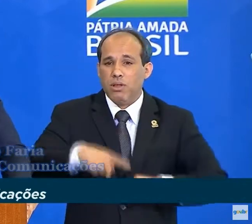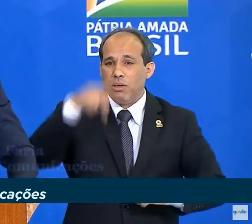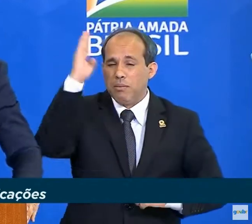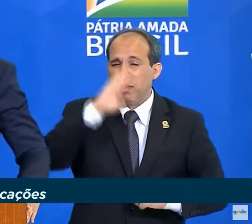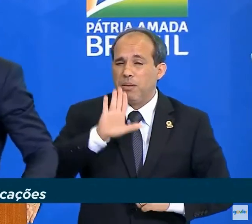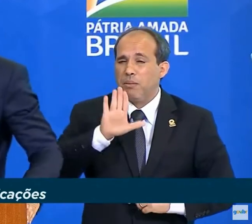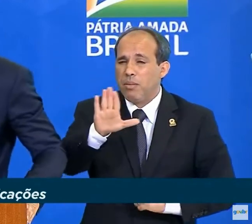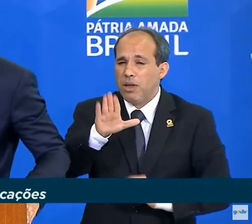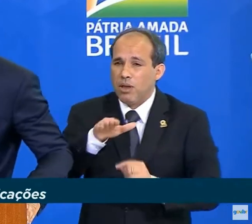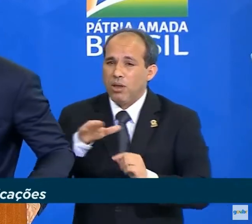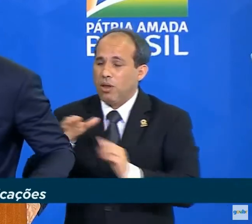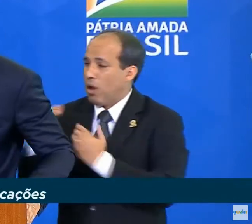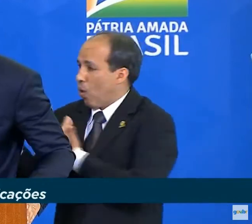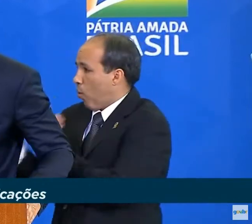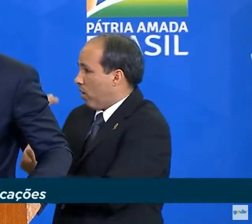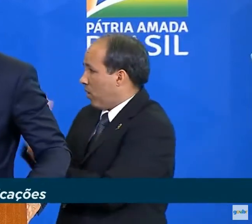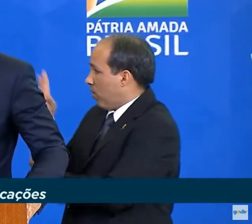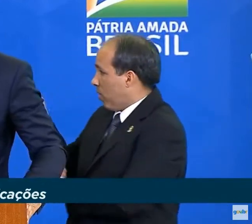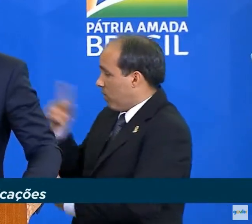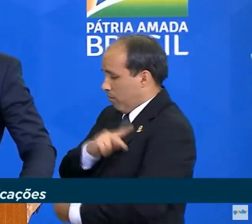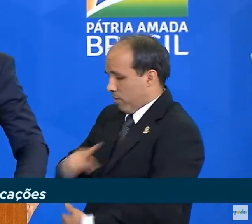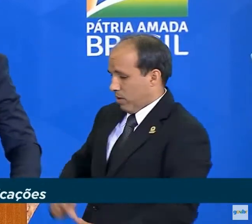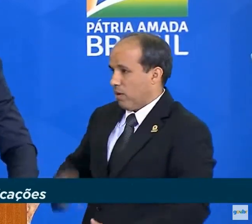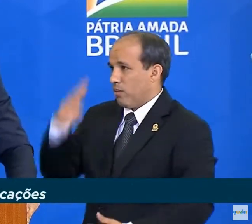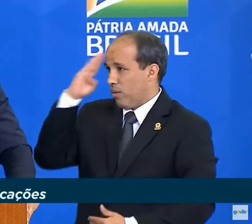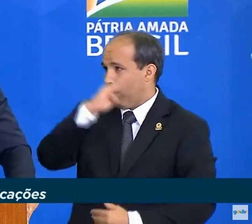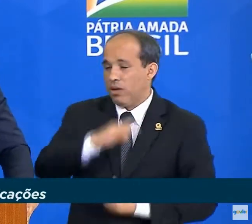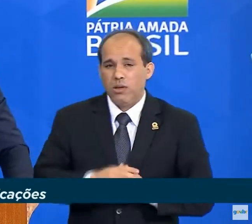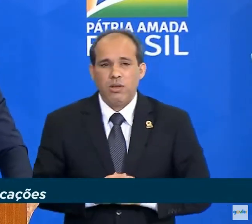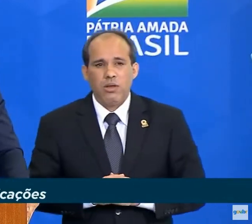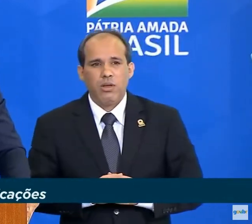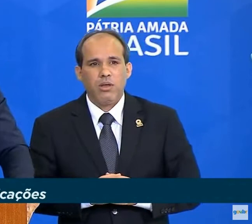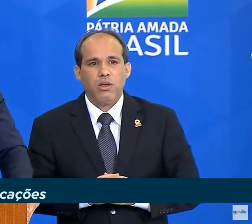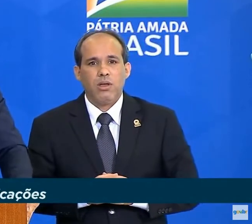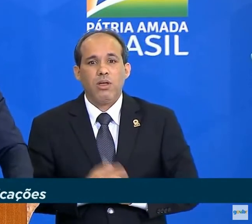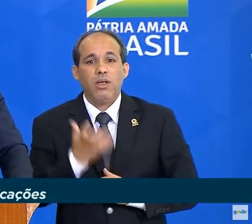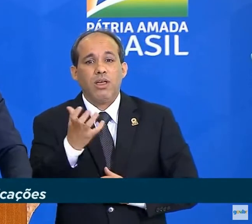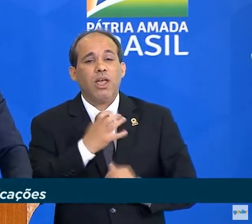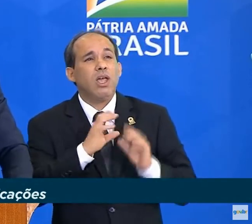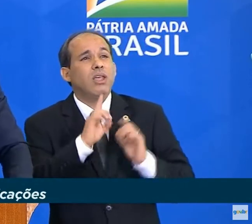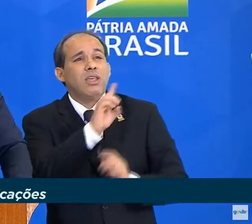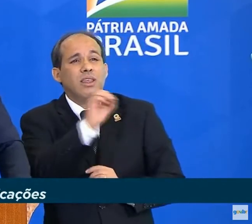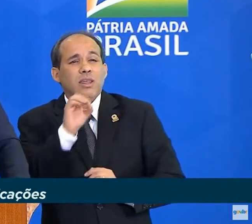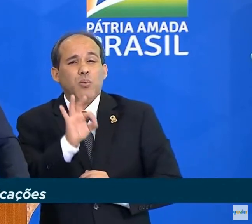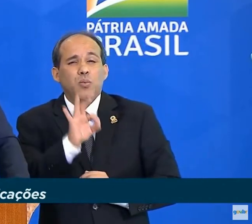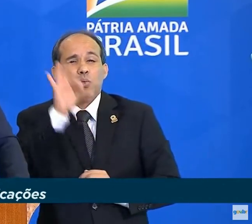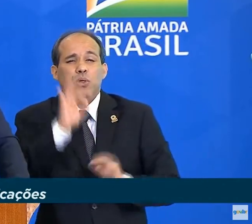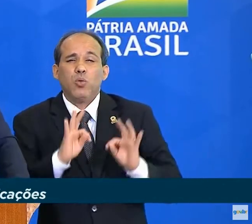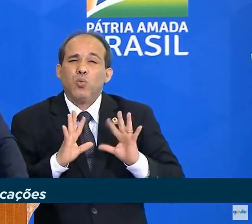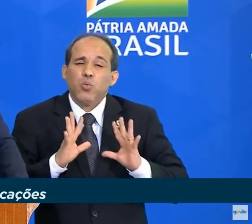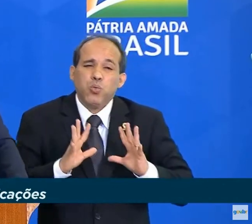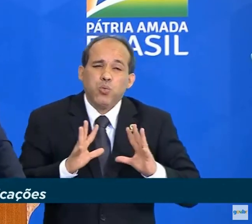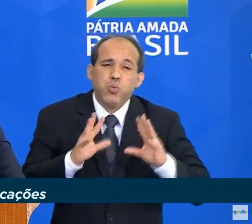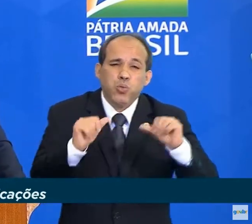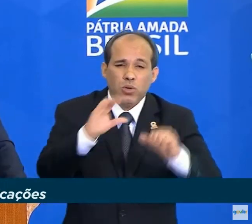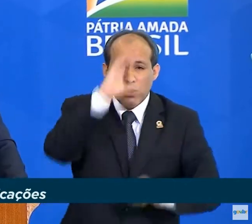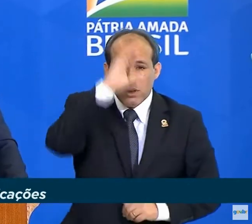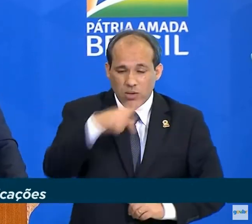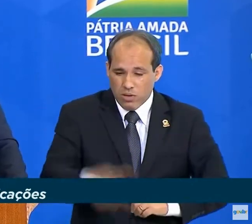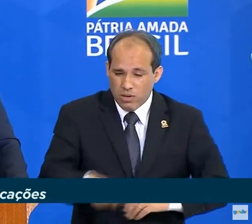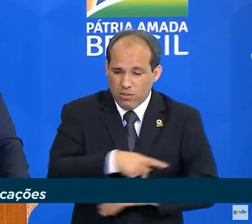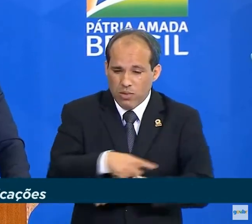orientação do presidente Bolsonaro é que chegue a cada cidadão desse país, passo fundamental